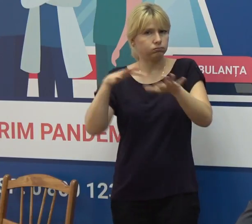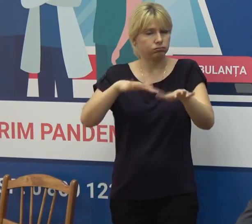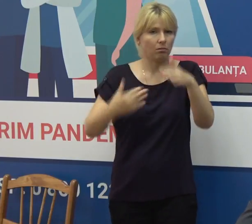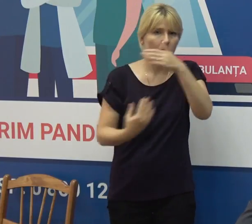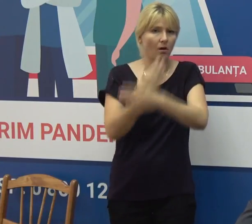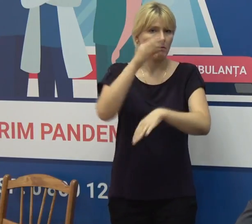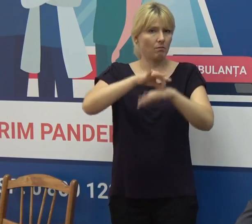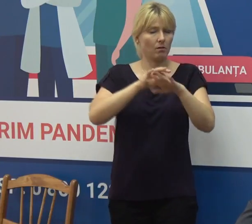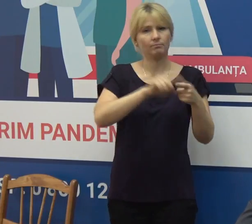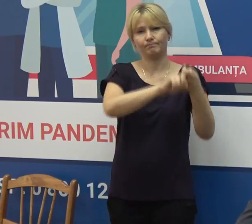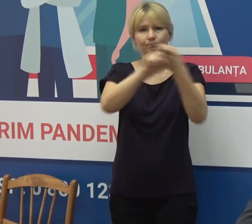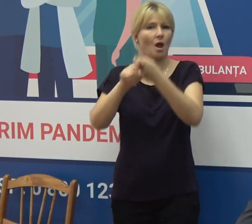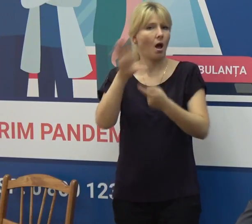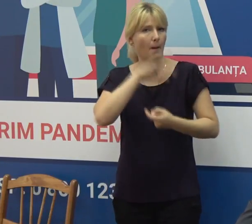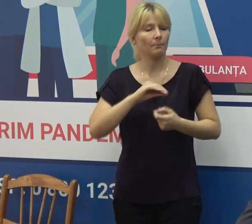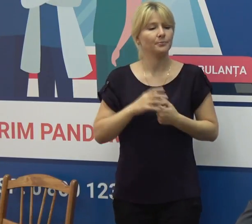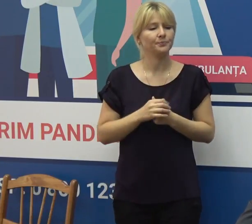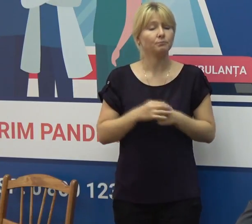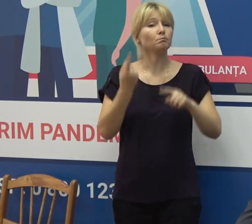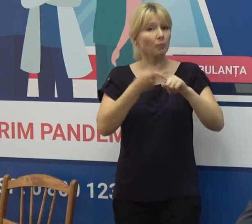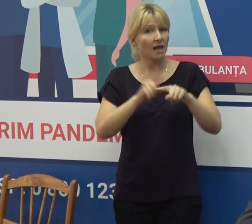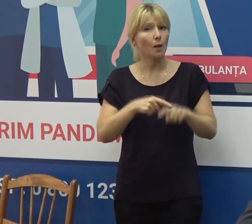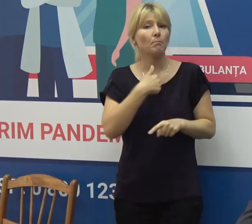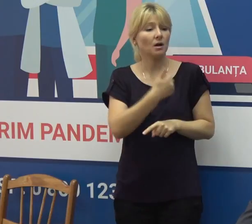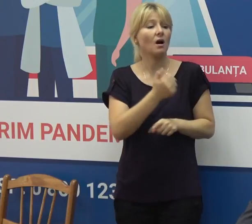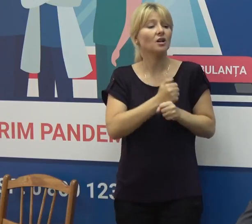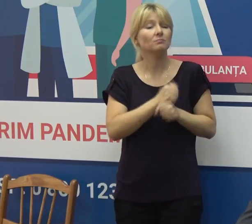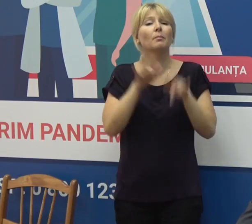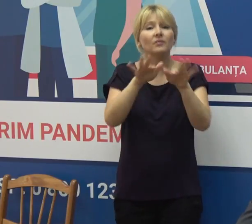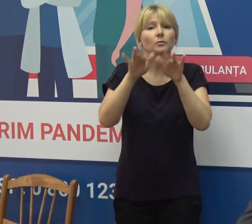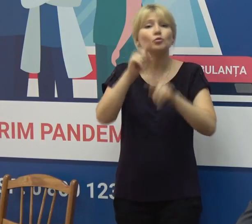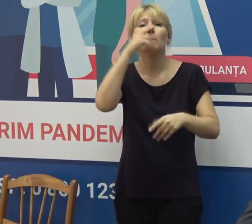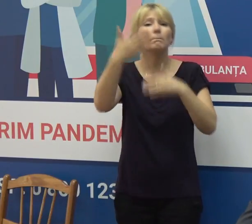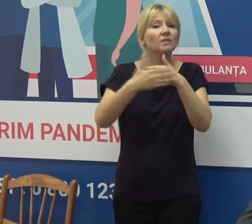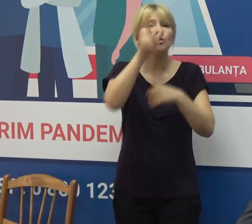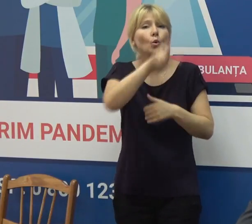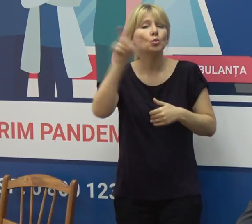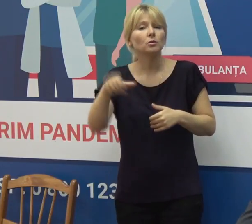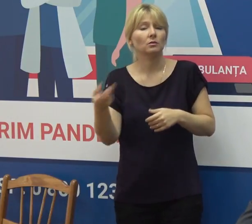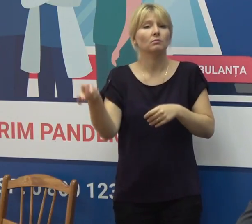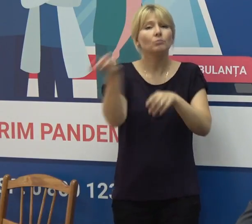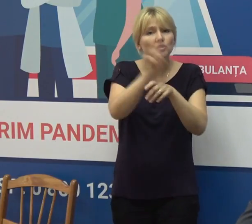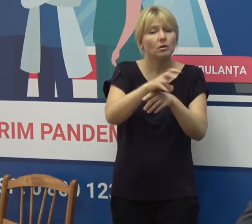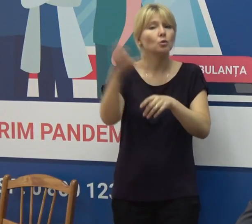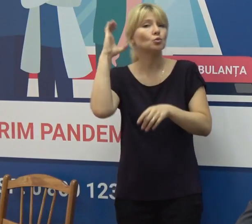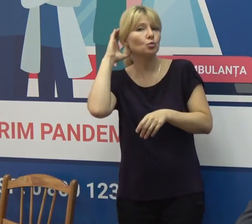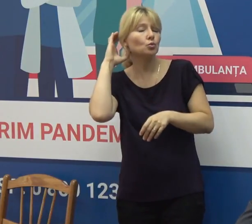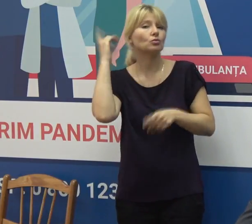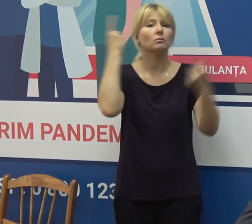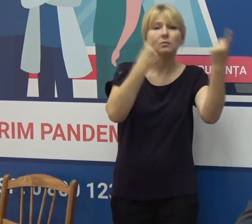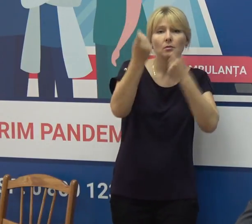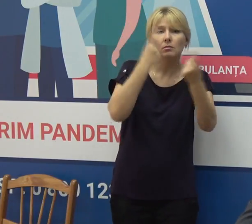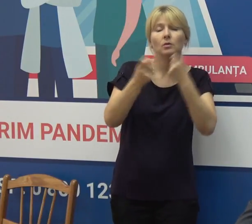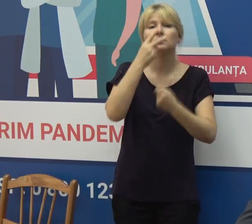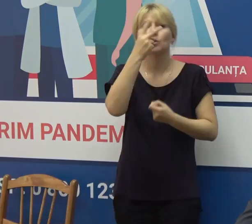de îmbolnăvie. Facem toate aceste acțiuni posibile pentru a duce cât mai aproape de cetățeni posibilitatea de a se